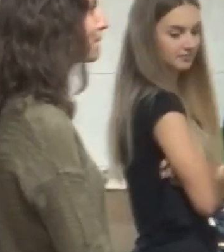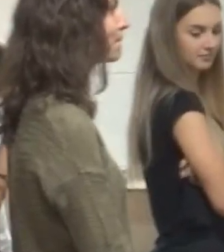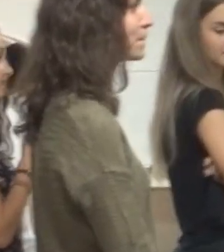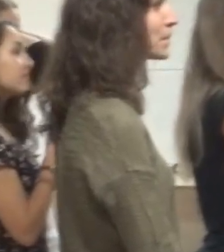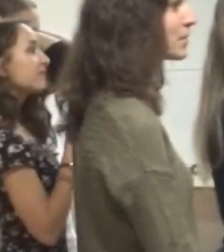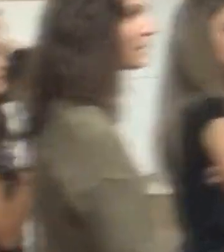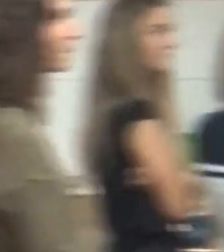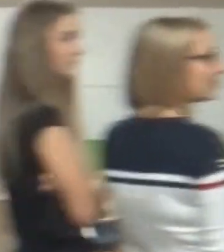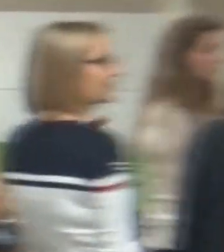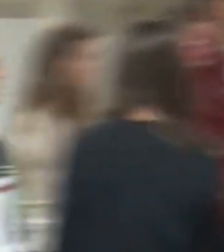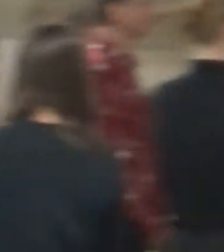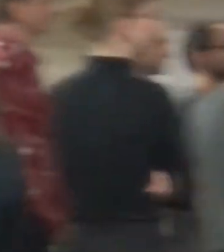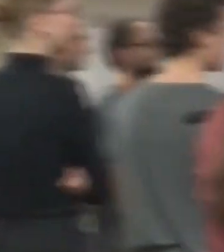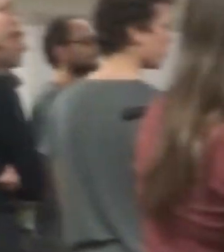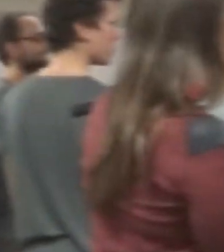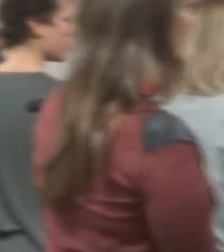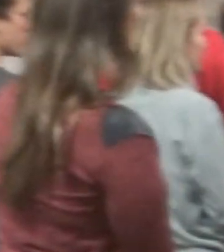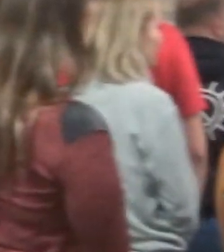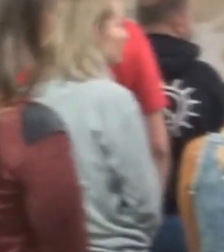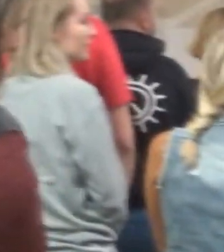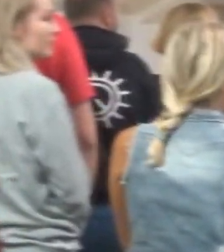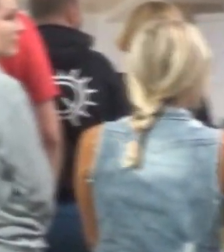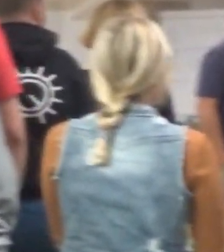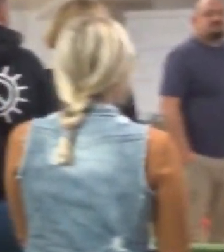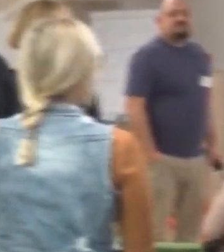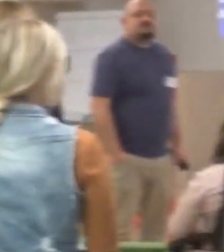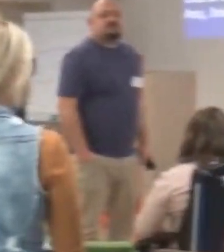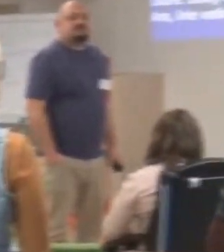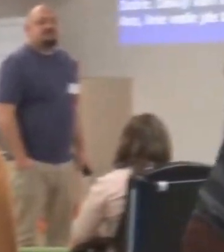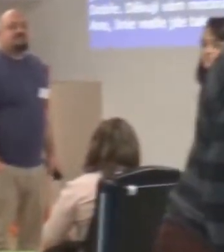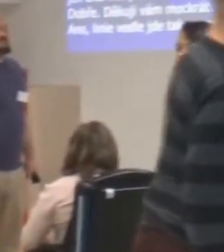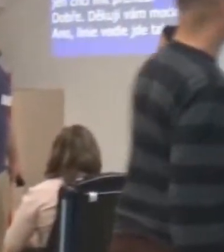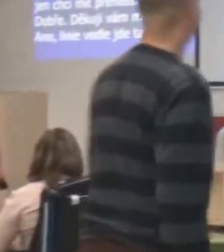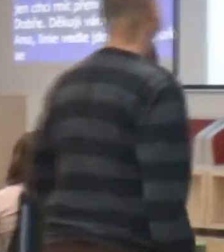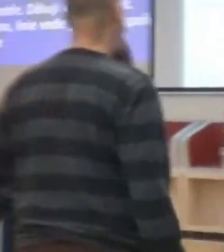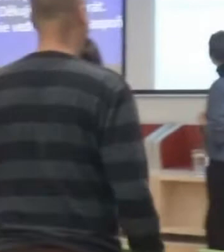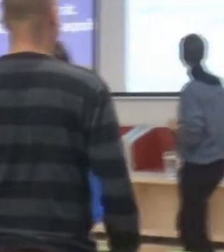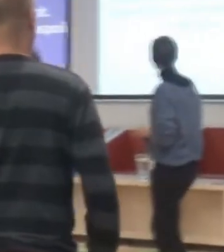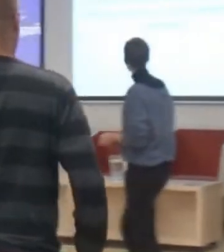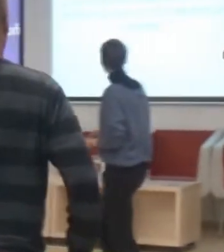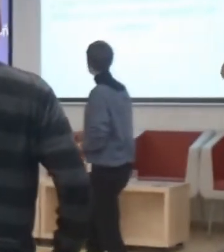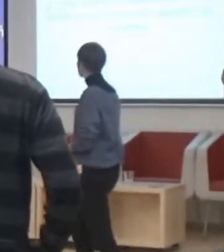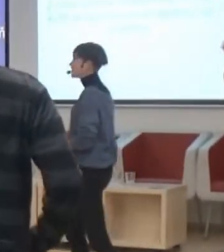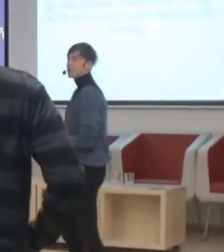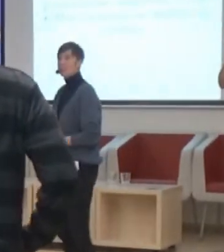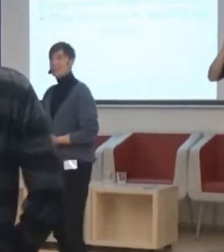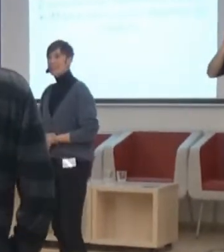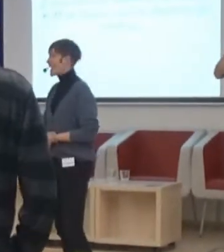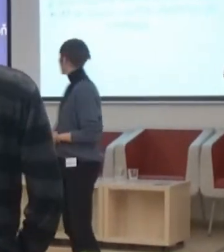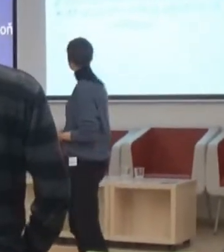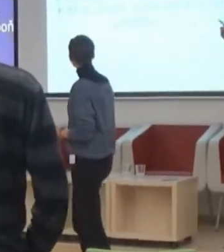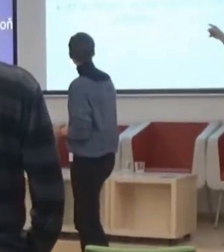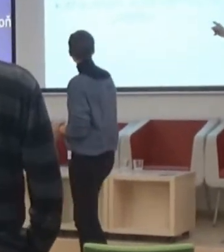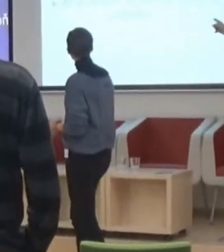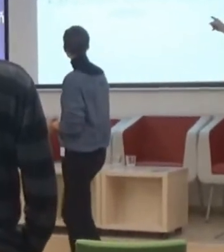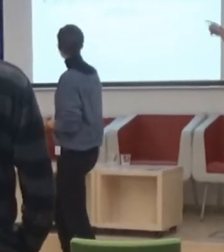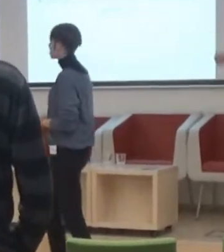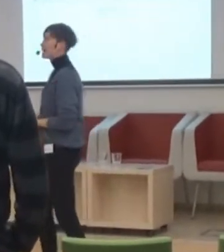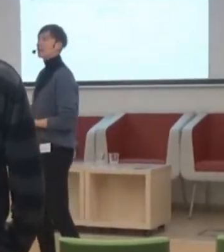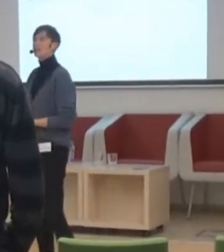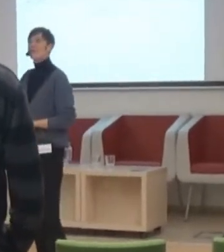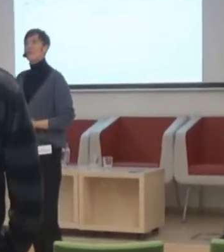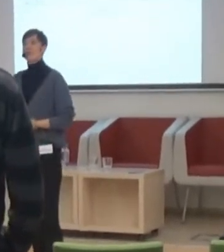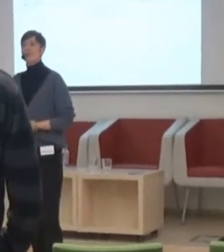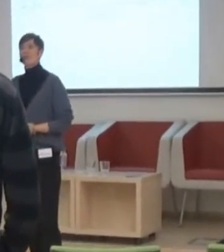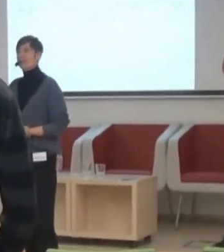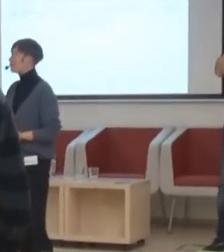Ano, linie vedle jde taky, aspoň se tam nemusíte mačkat. Děkuji. Další otázka. Z webových stránek města